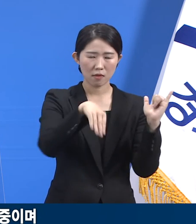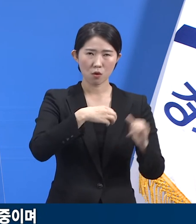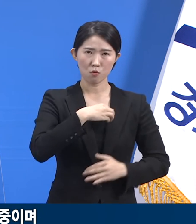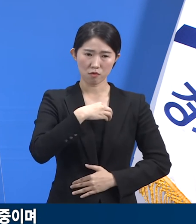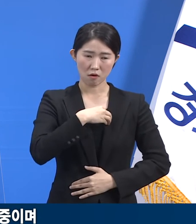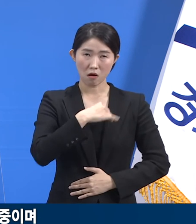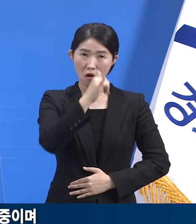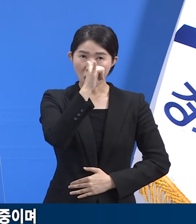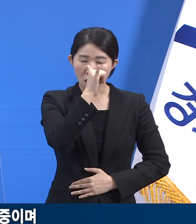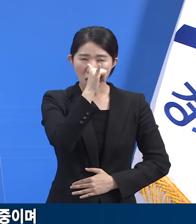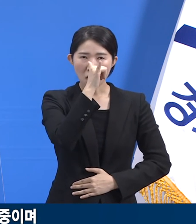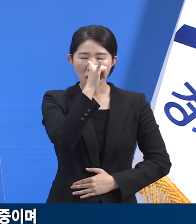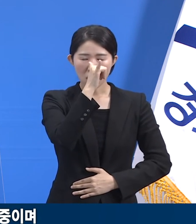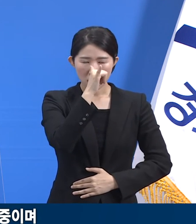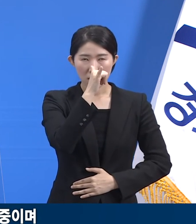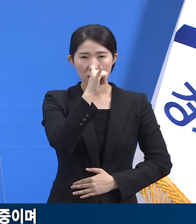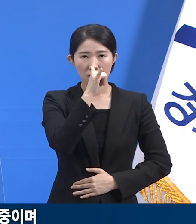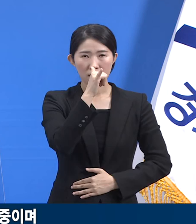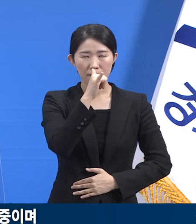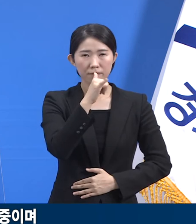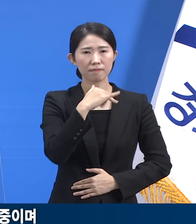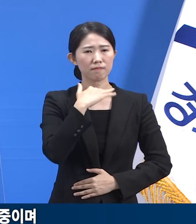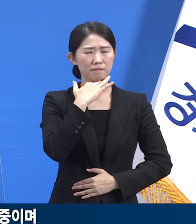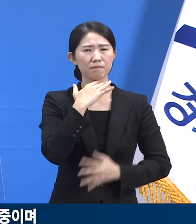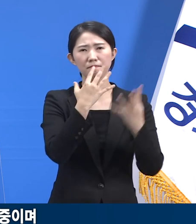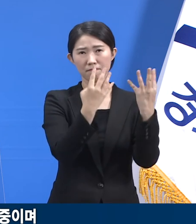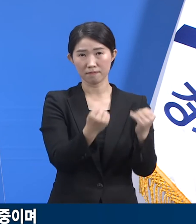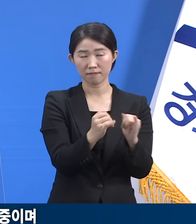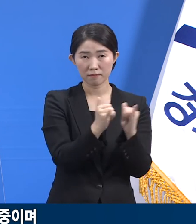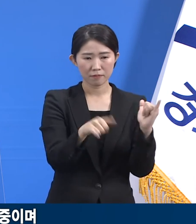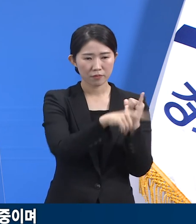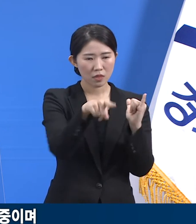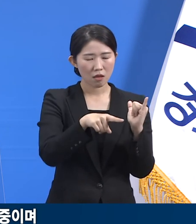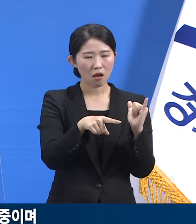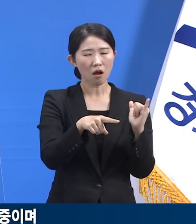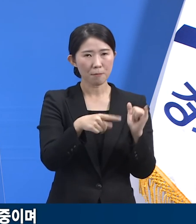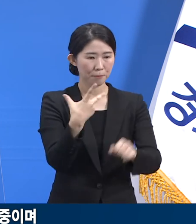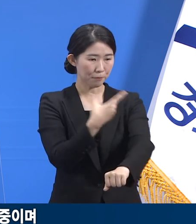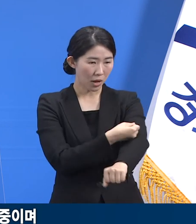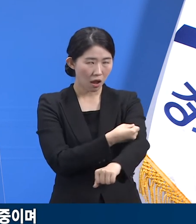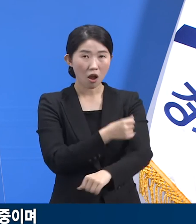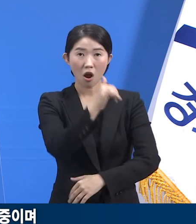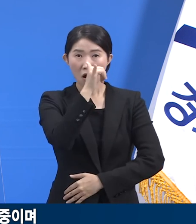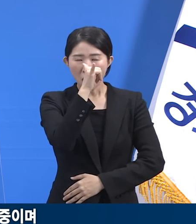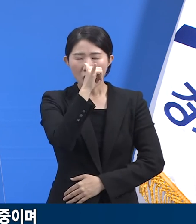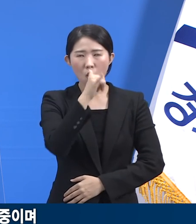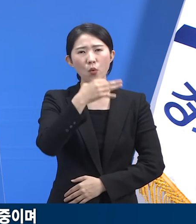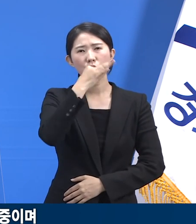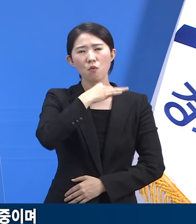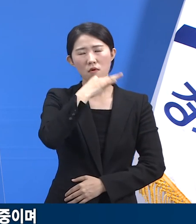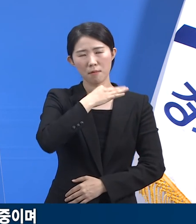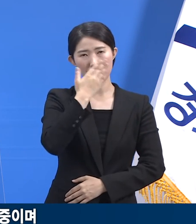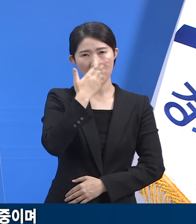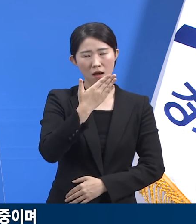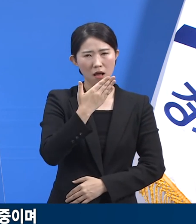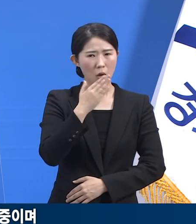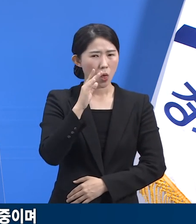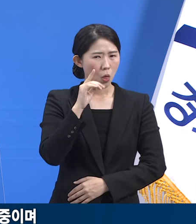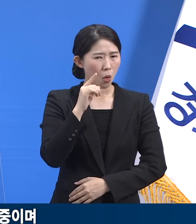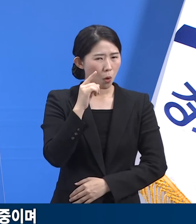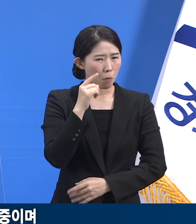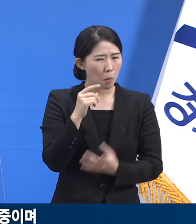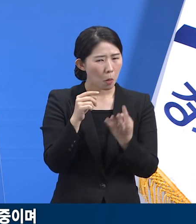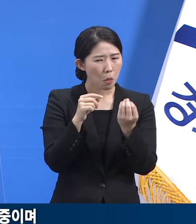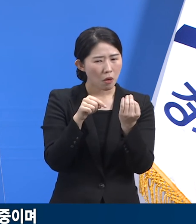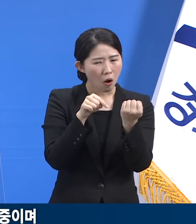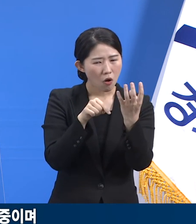생명을 지키는 효과가 혹시 있을지도 모르는 이상반응 사건 대비 비교할 수 없이 큽니다.